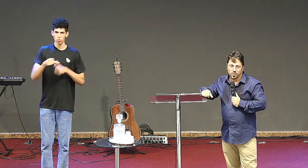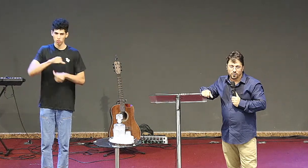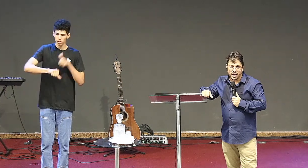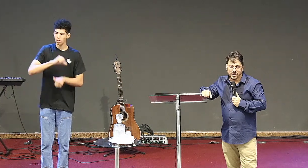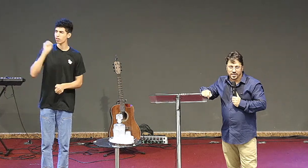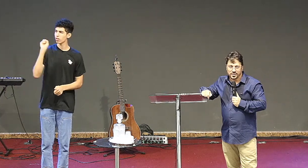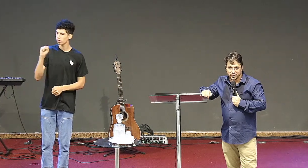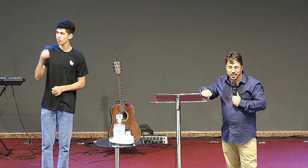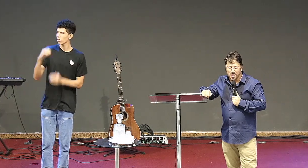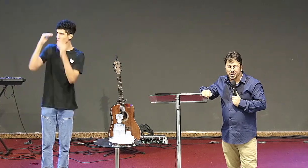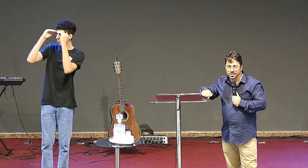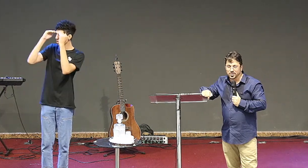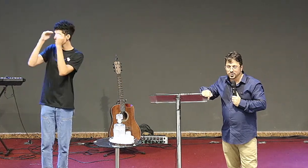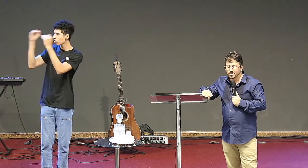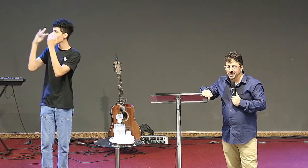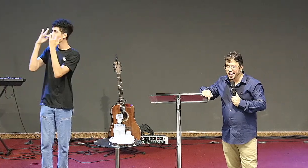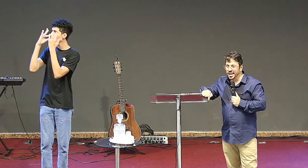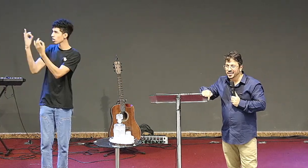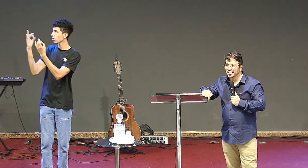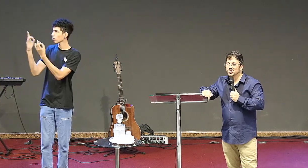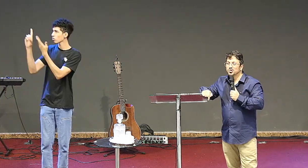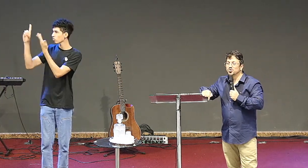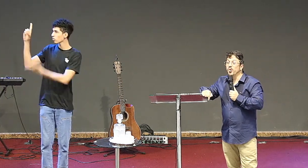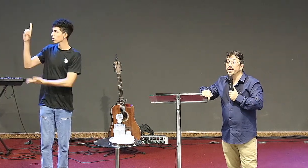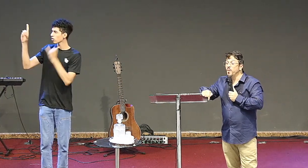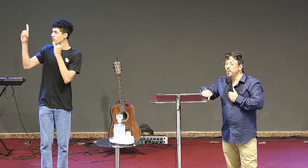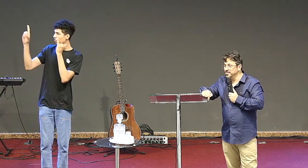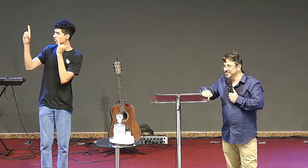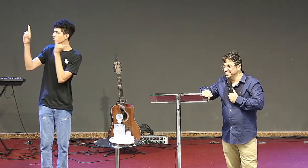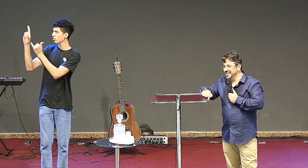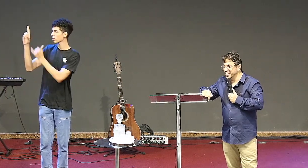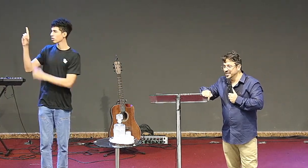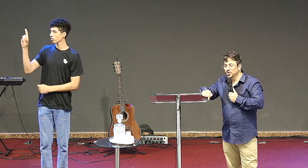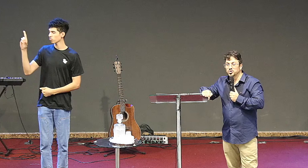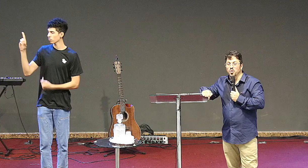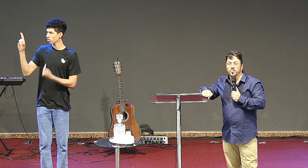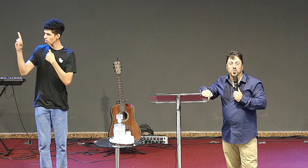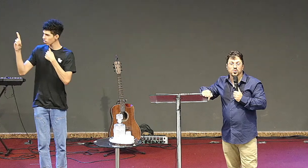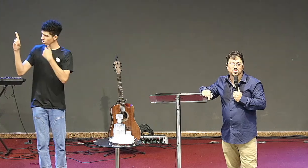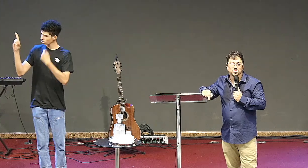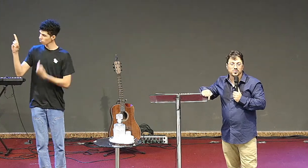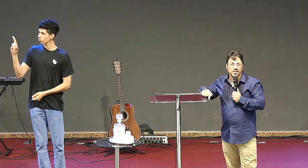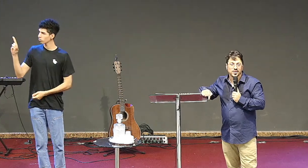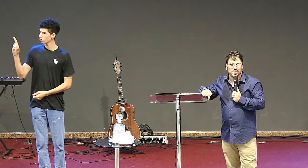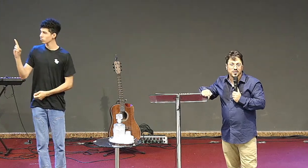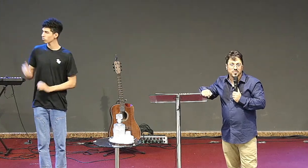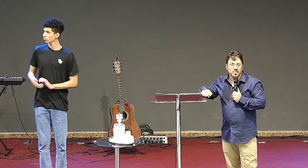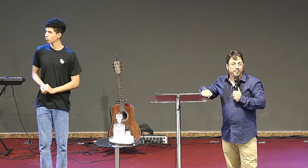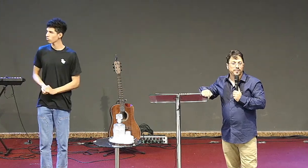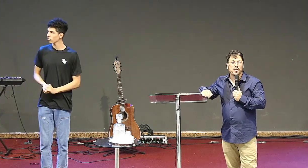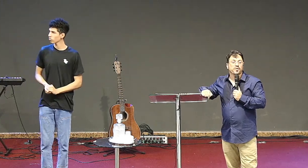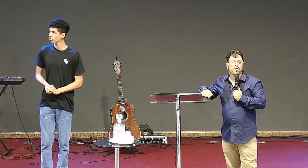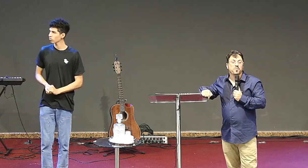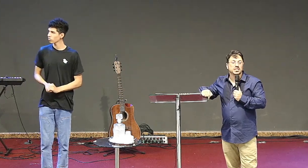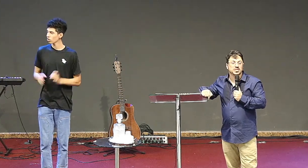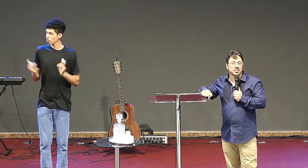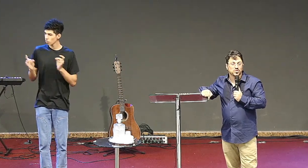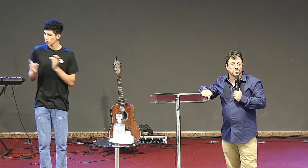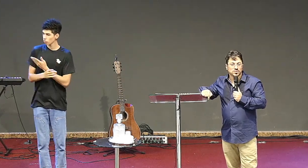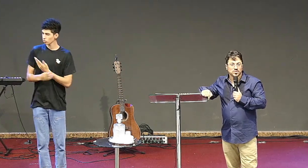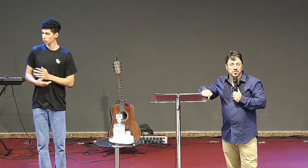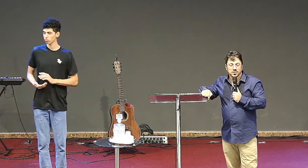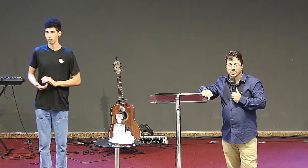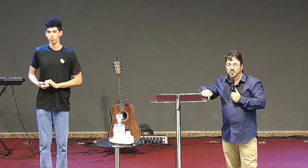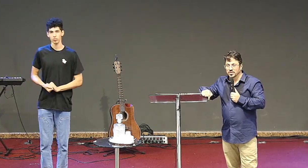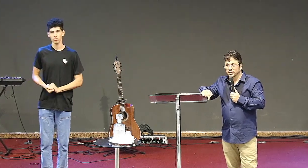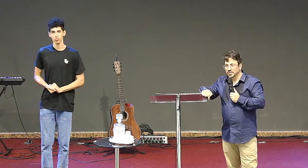ou vai virar para Deus e falar sou eu e eu estou pronto para viver o que for preciso